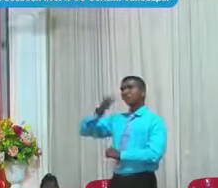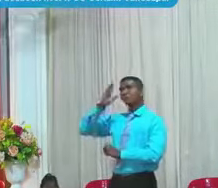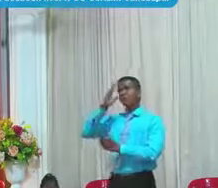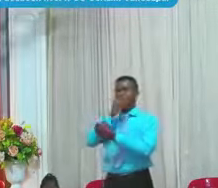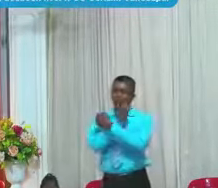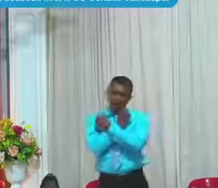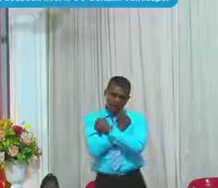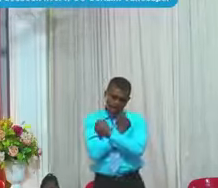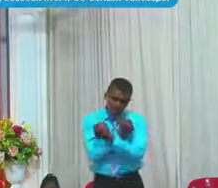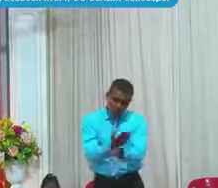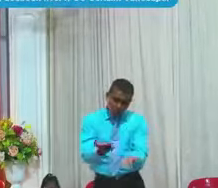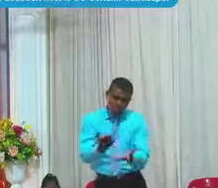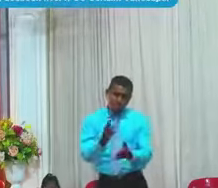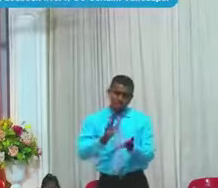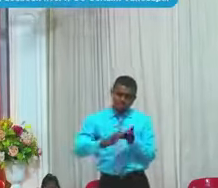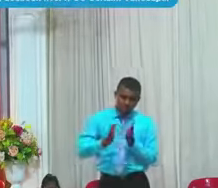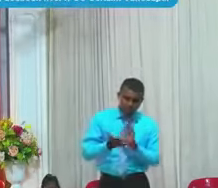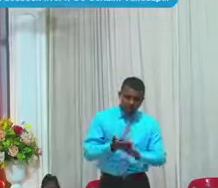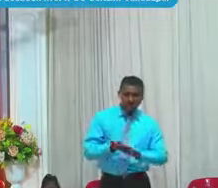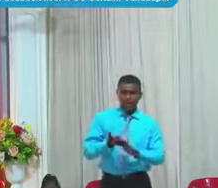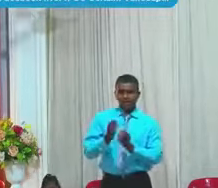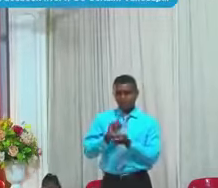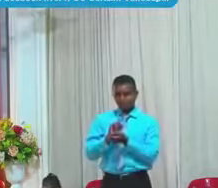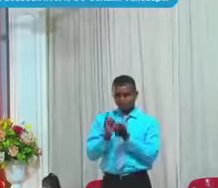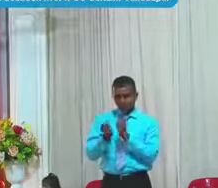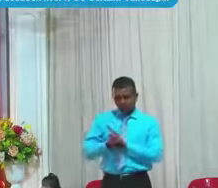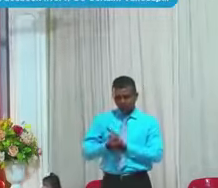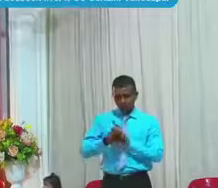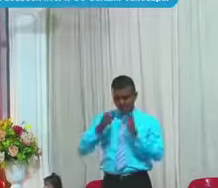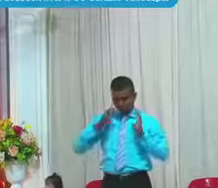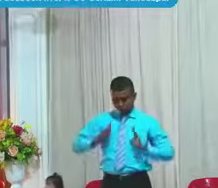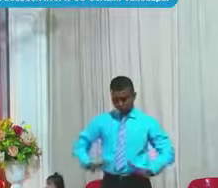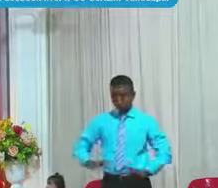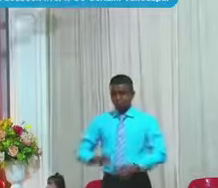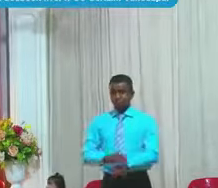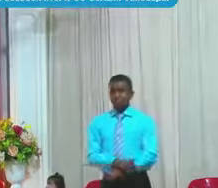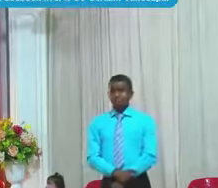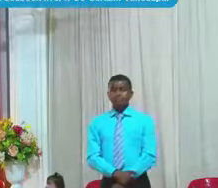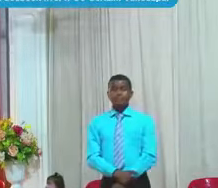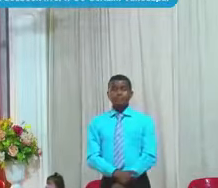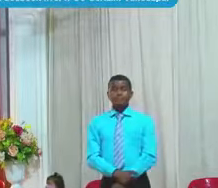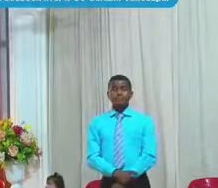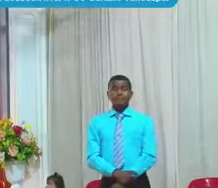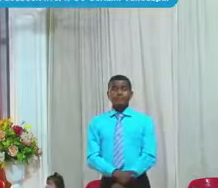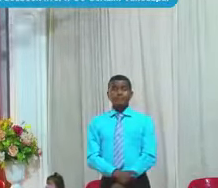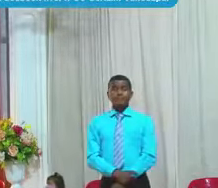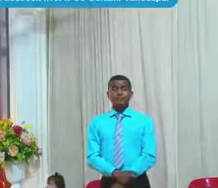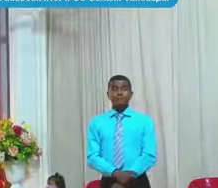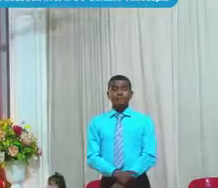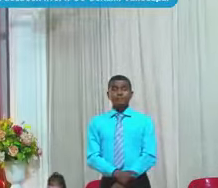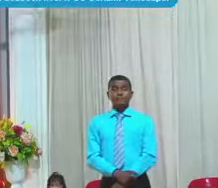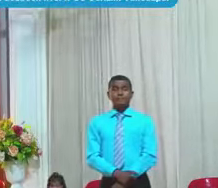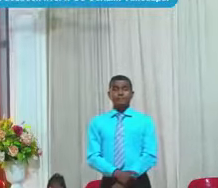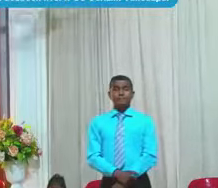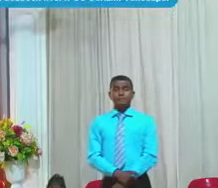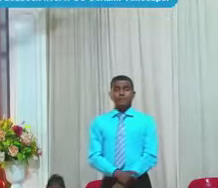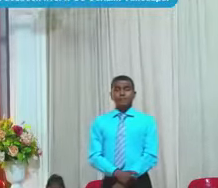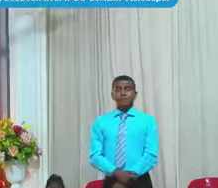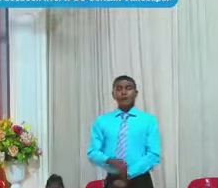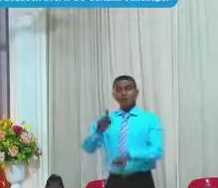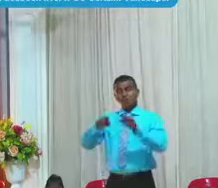Y restaurará al hombre su justicia Él mira sobre los hombres Y al que dijere